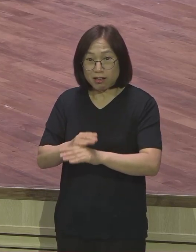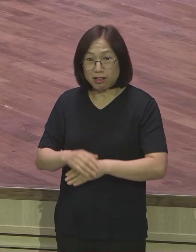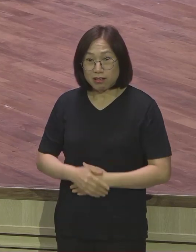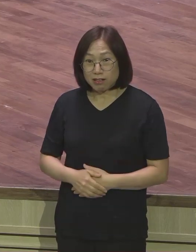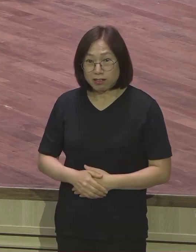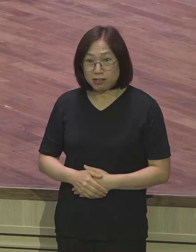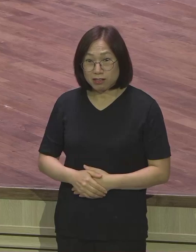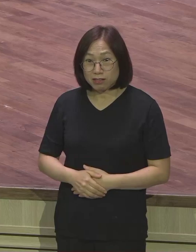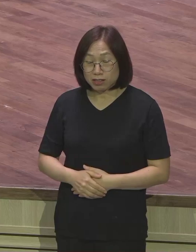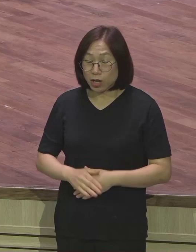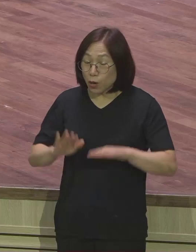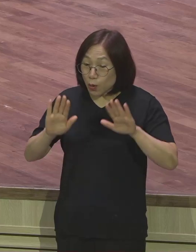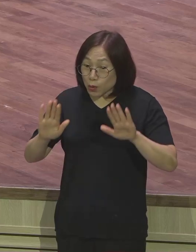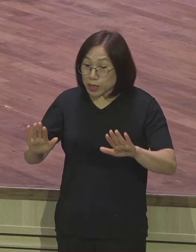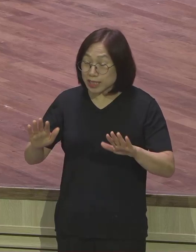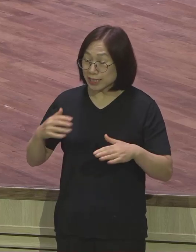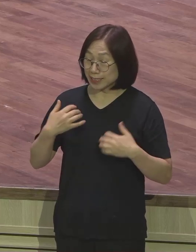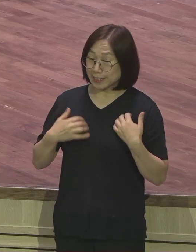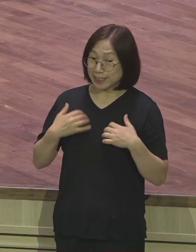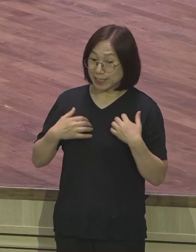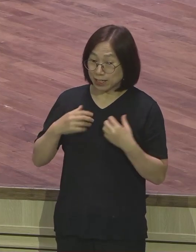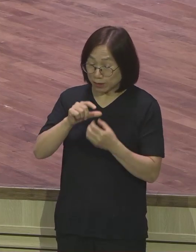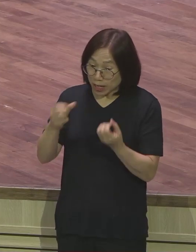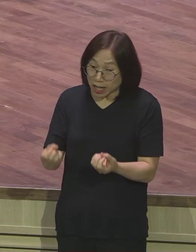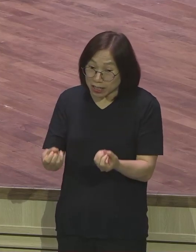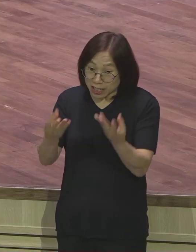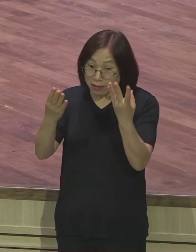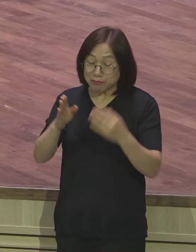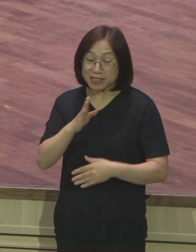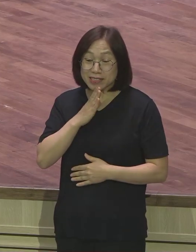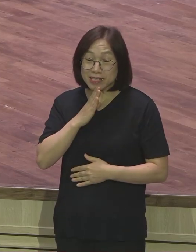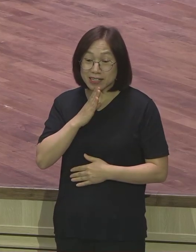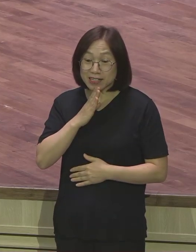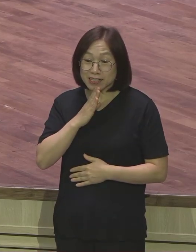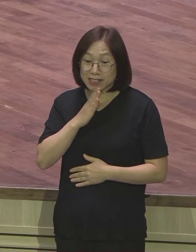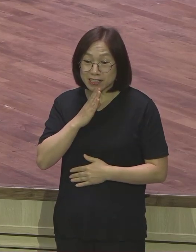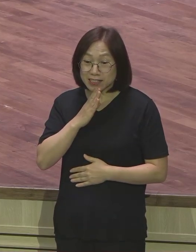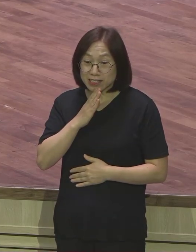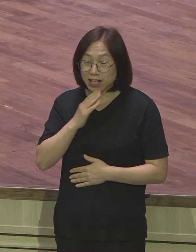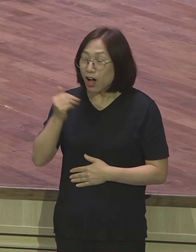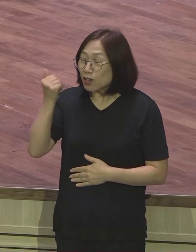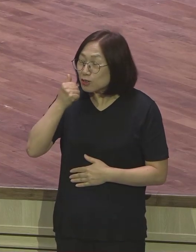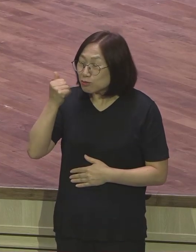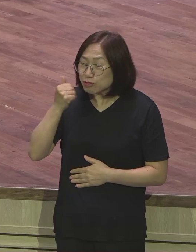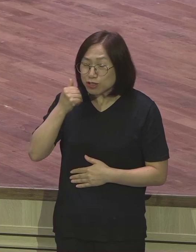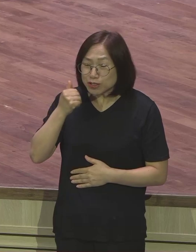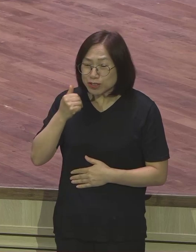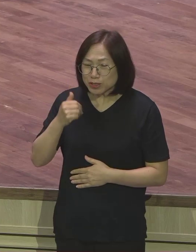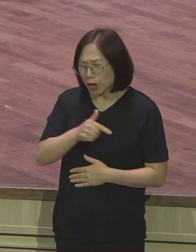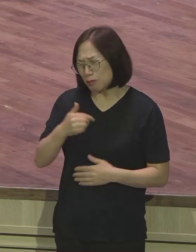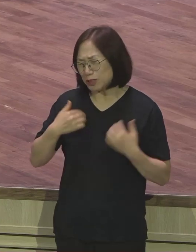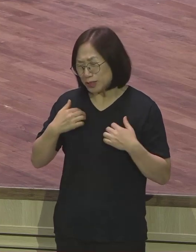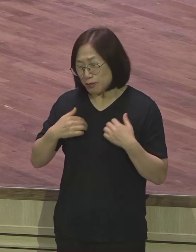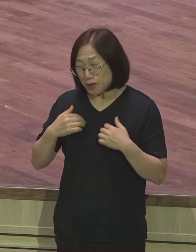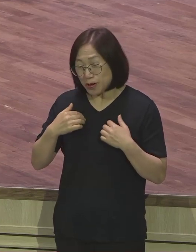오늘이 즐거운 한가위 명절입니다. 어떤 분들에게는 너무나 즐겁고 기쁘고 신나고